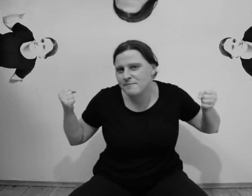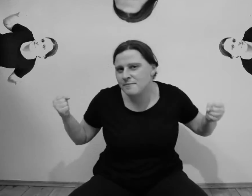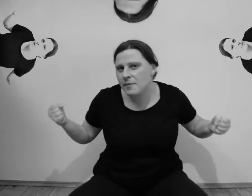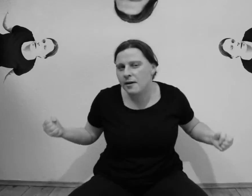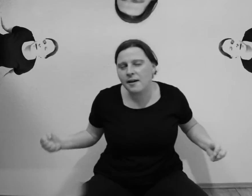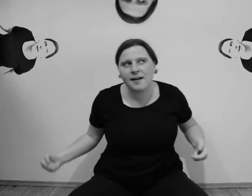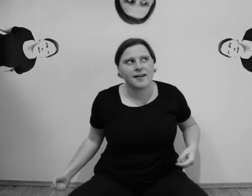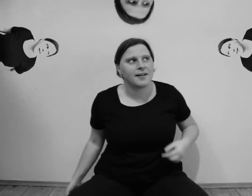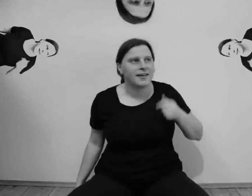Untertitelung ZDF, 2020